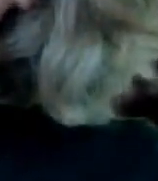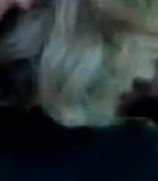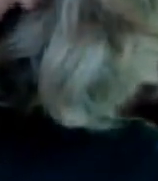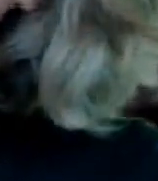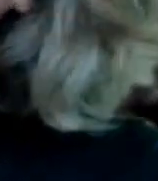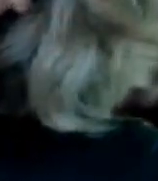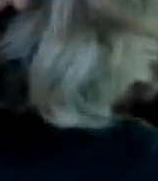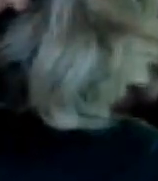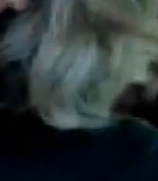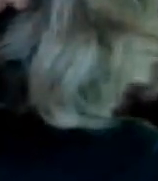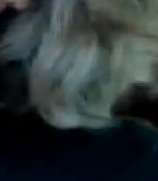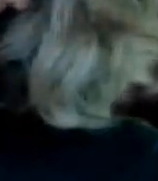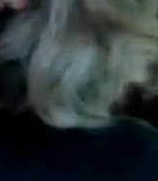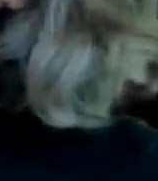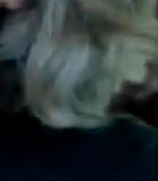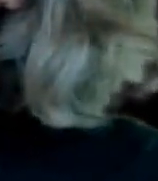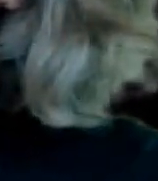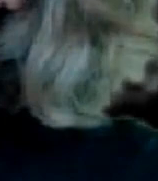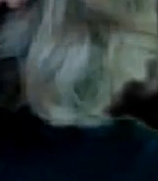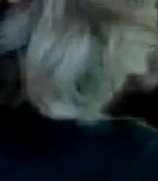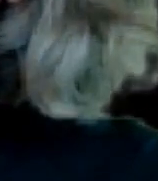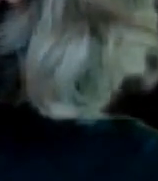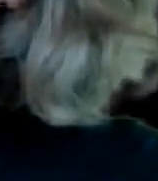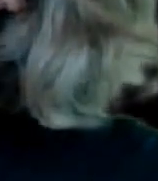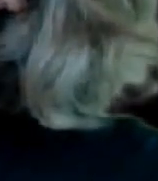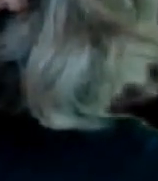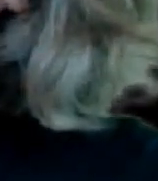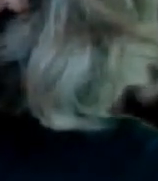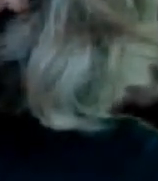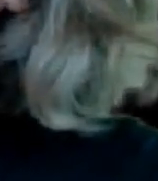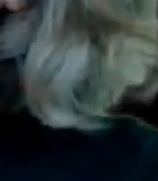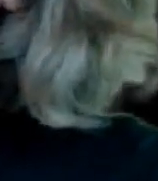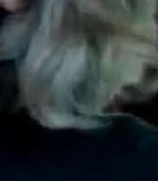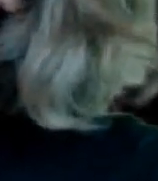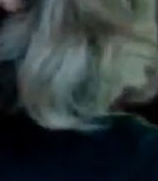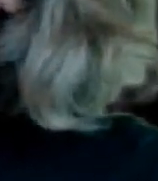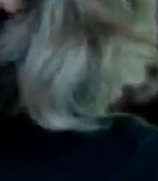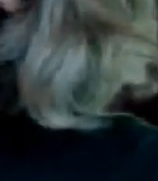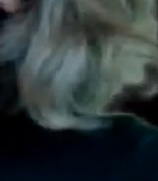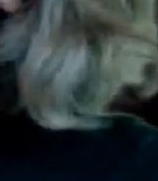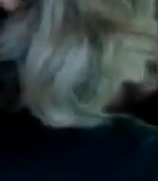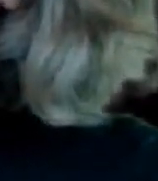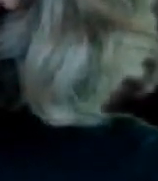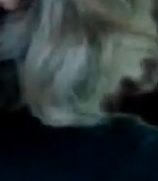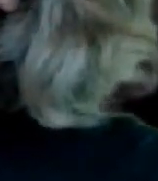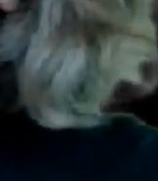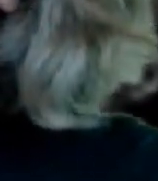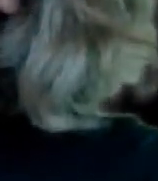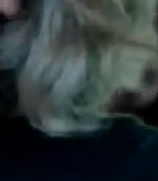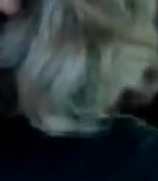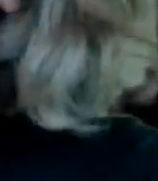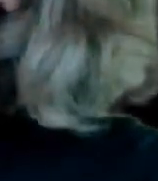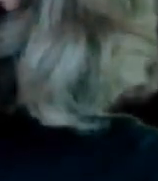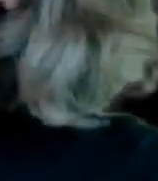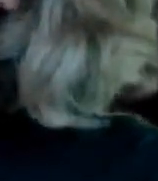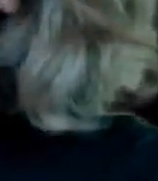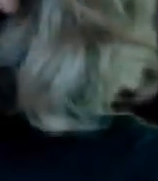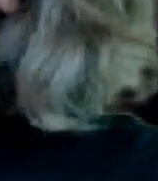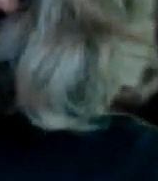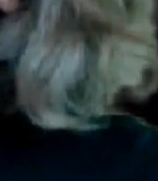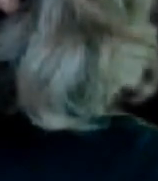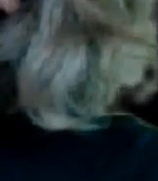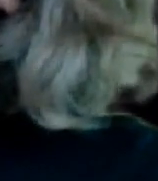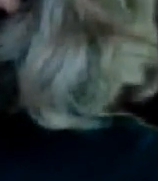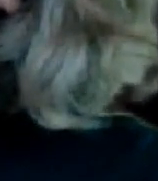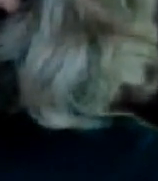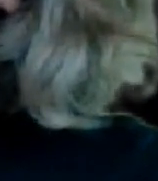El punto A la I En este sentido De que Es una contribución De nosotros Para